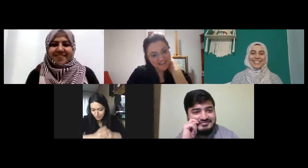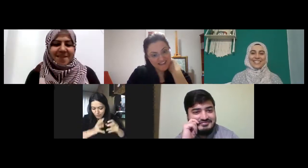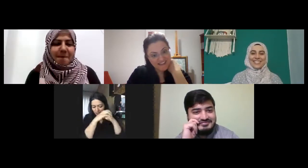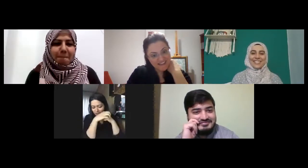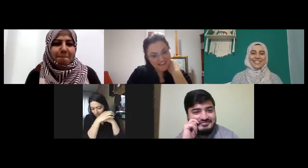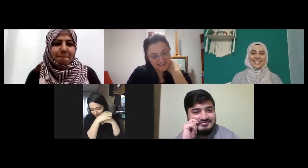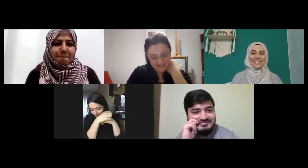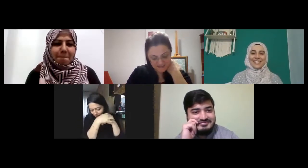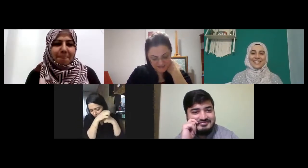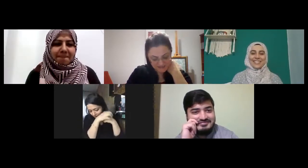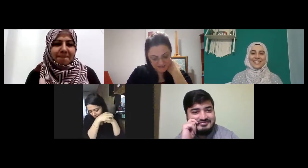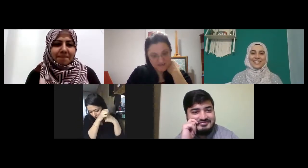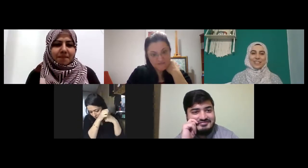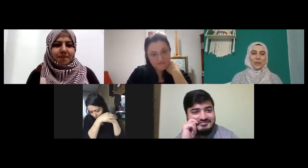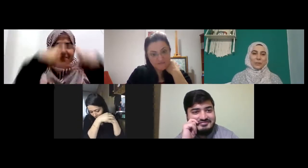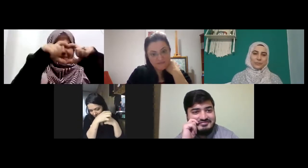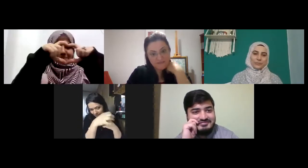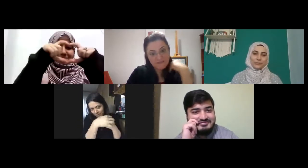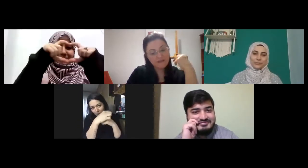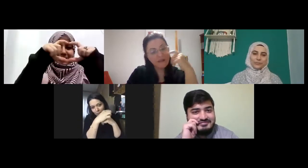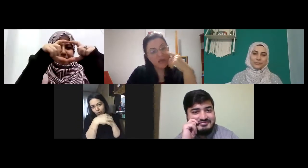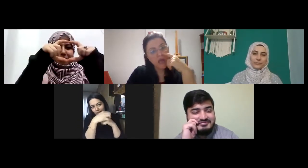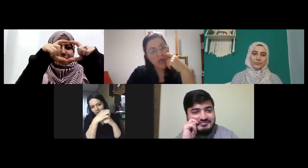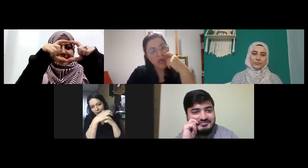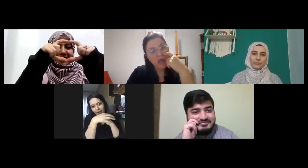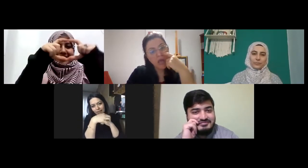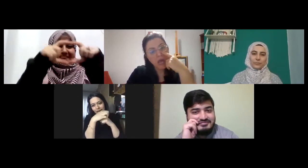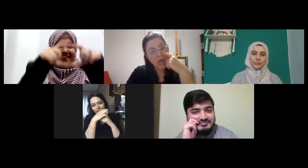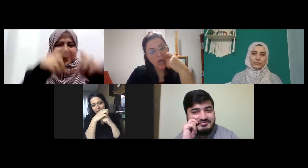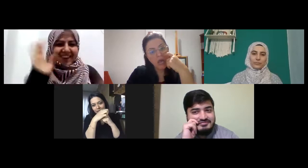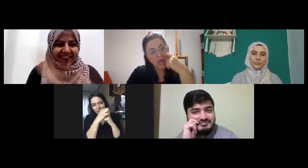şey bir tane daha böyle turuncu şöyleydi hem portakal hem portakal giriyor